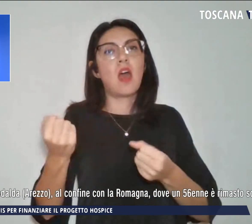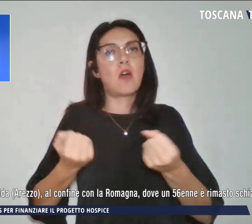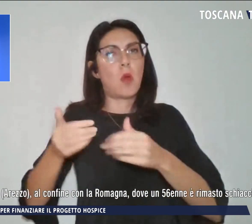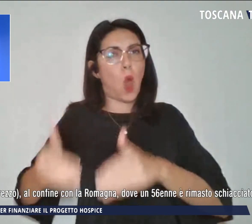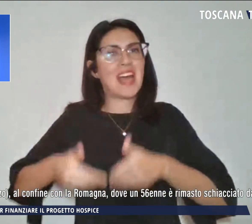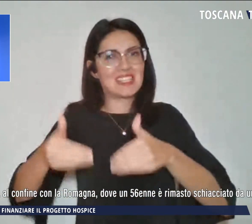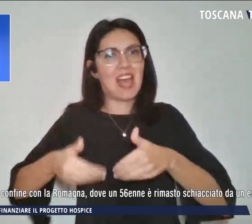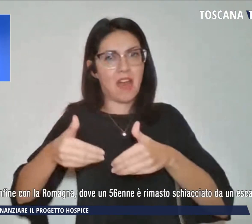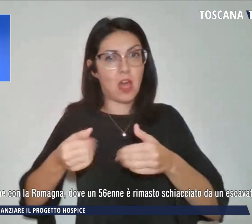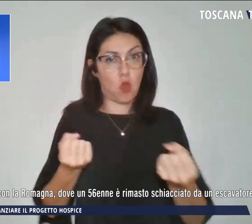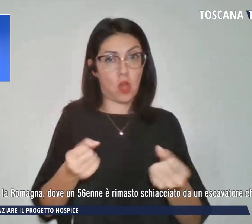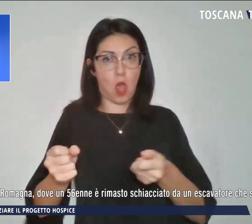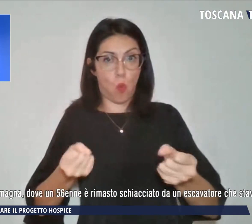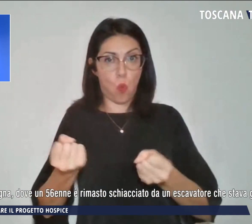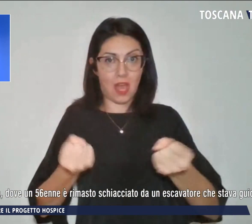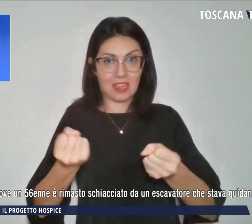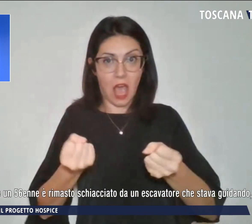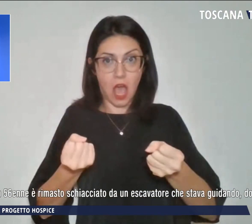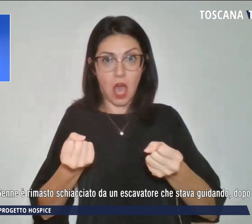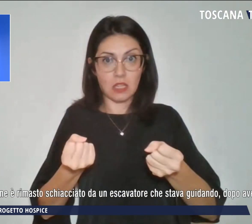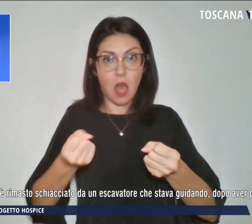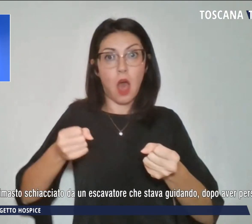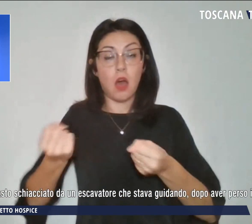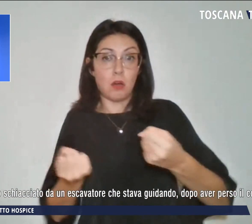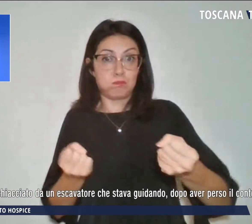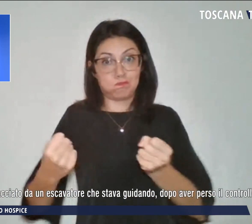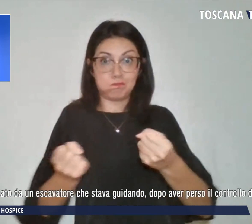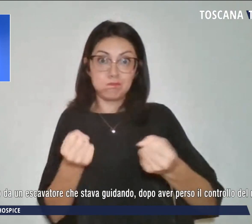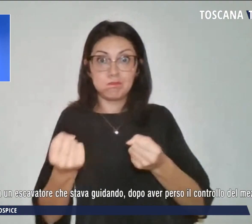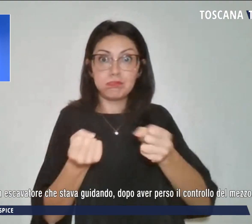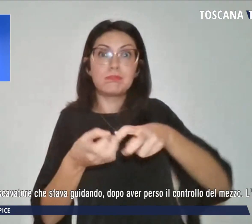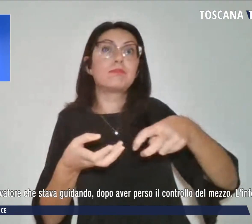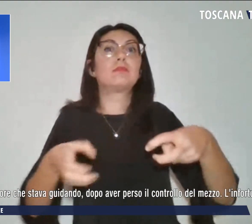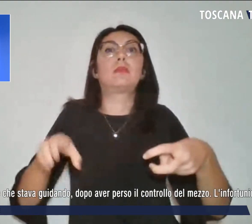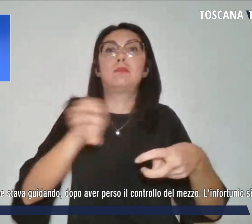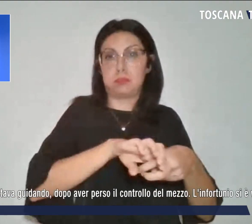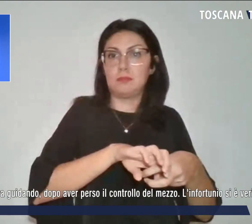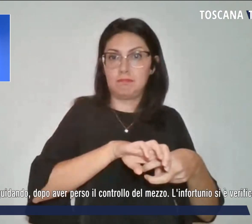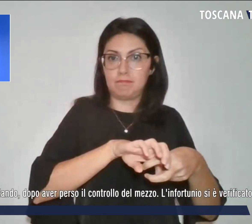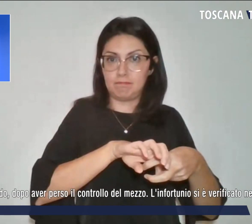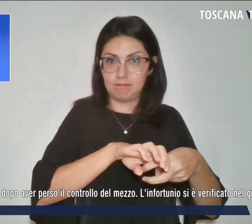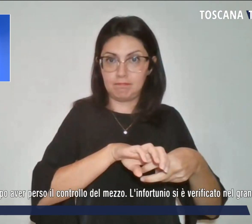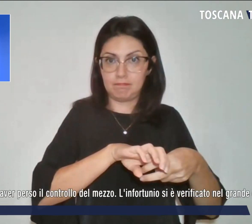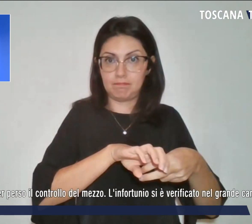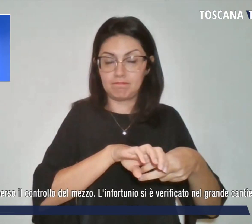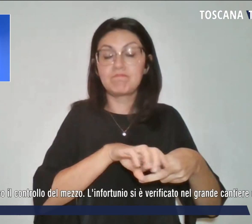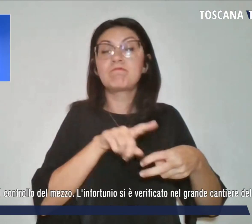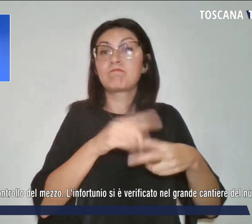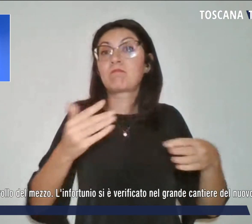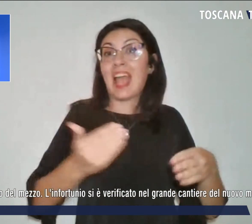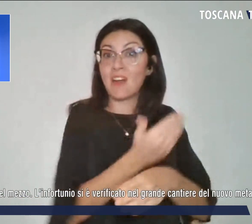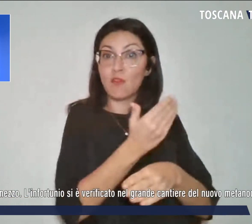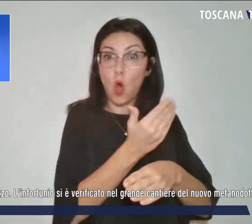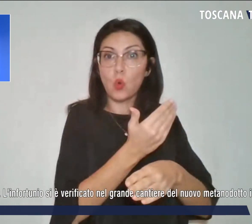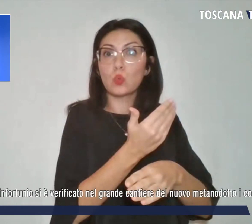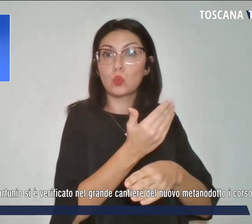stava guidando dopo aver perso il controllo del mezzo. L'infortunio si è verificato